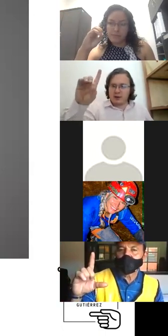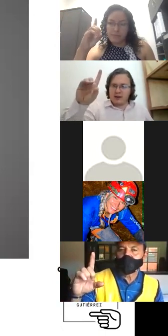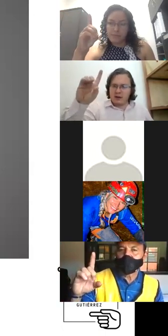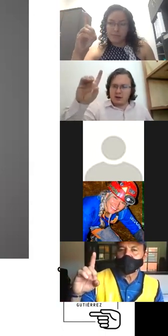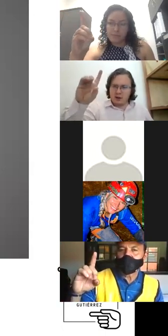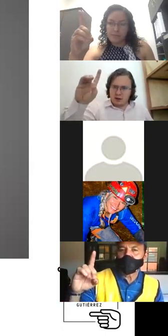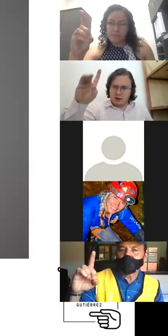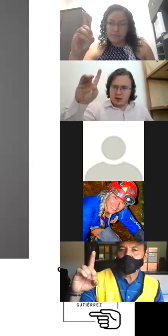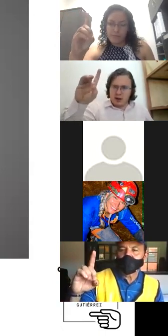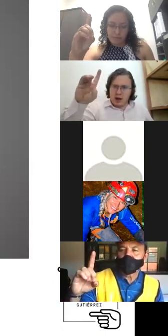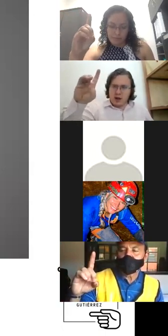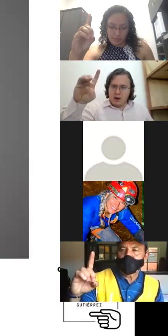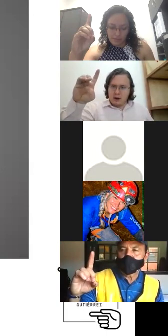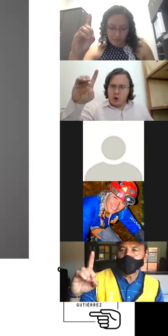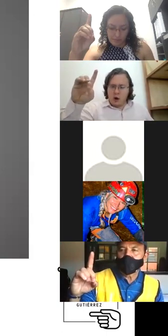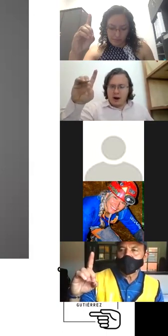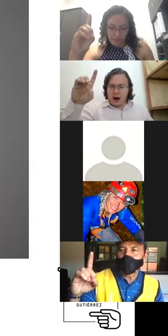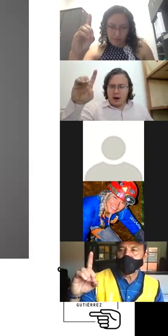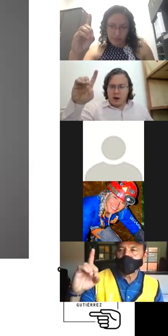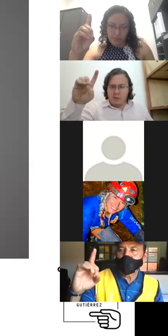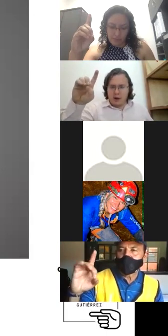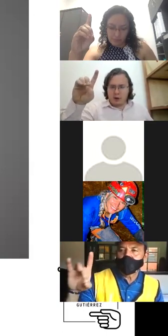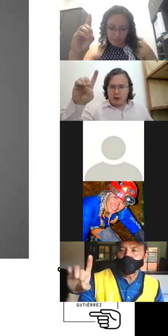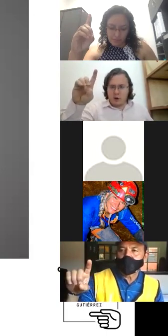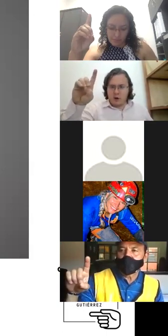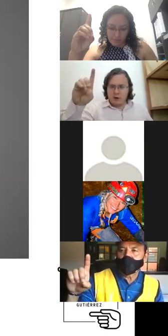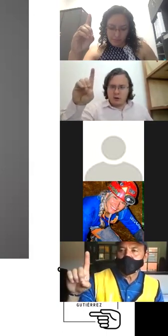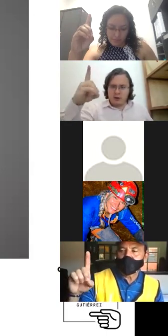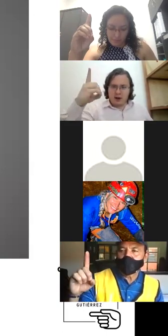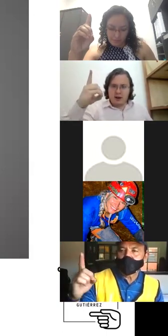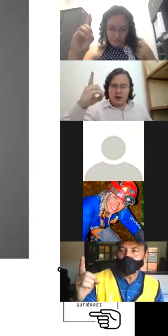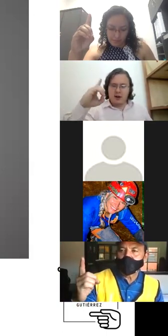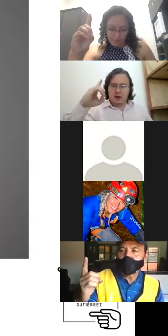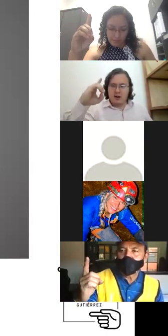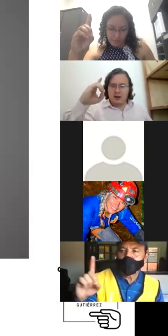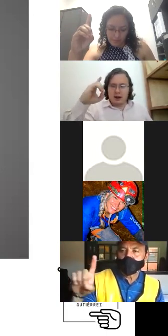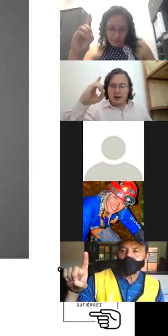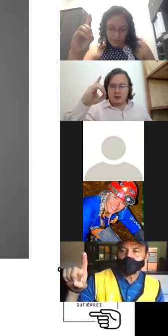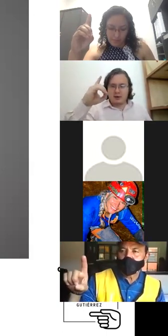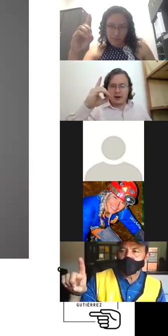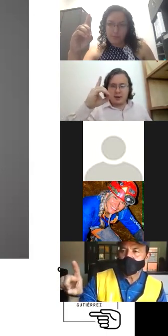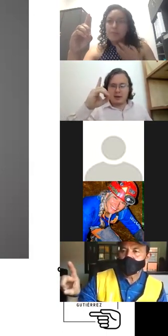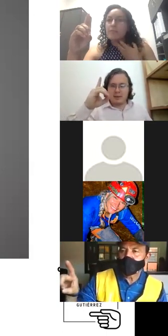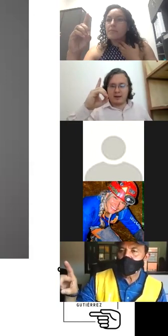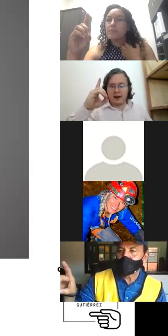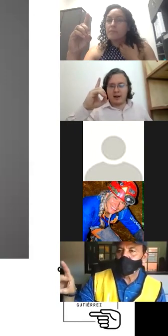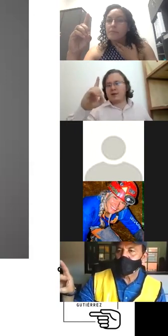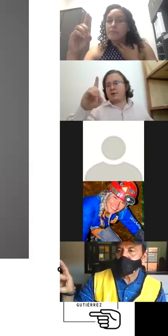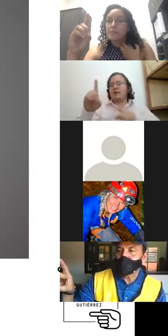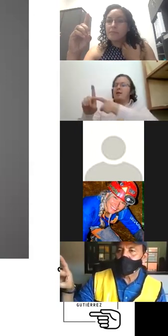tres deditos con acompañados con el dedo gordo ¿sí? y giramos la manita para que se vea la D y si ustedes se dan